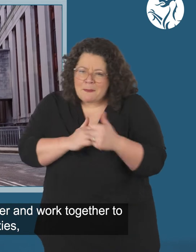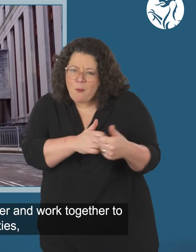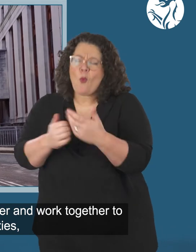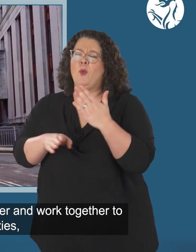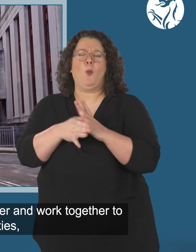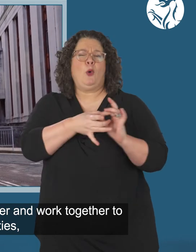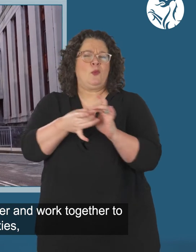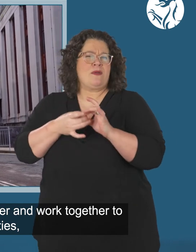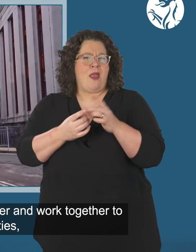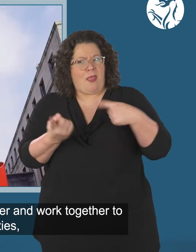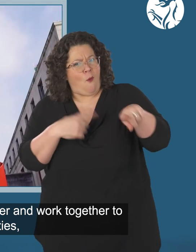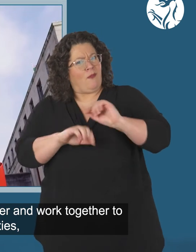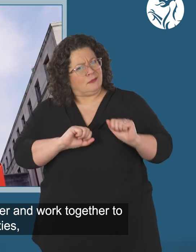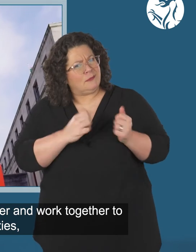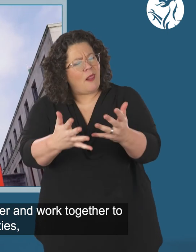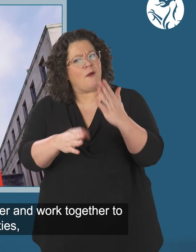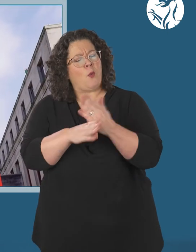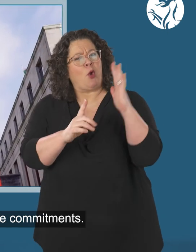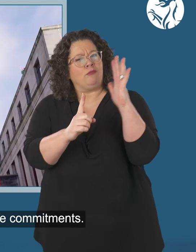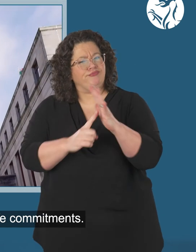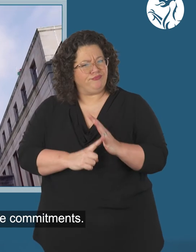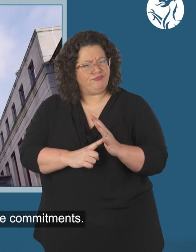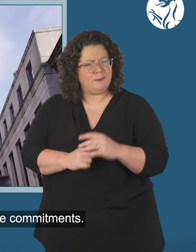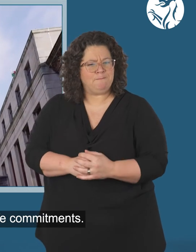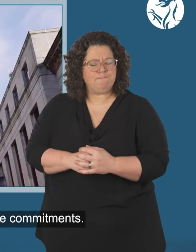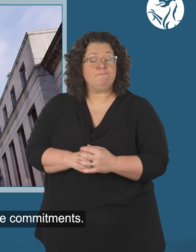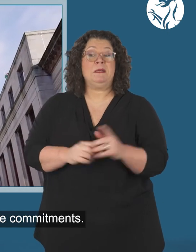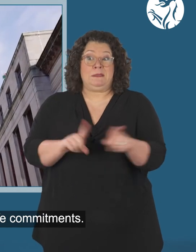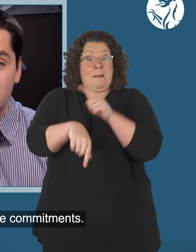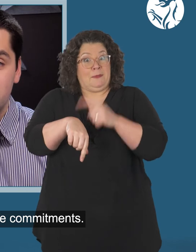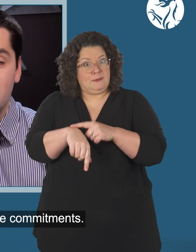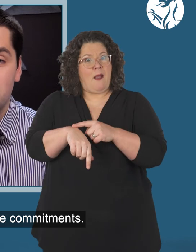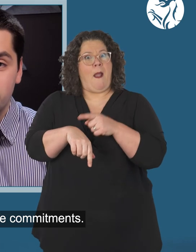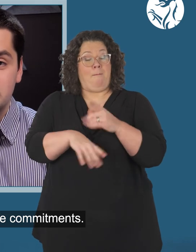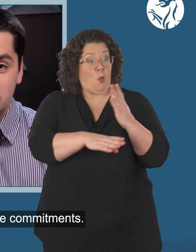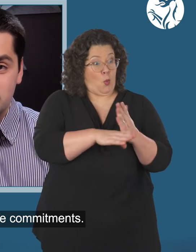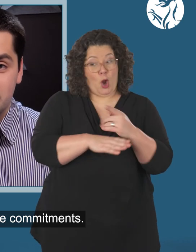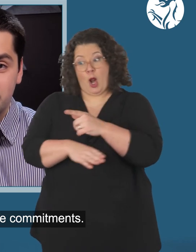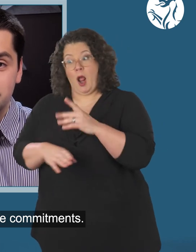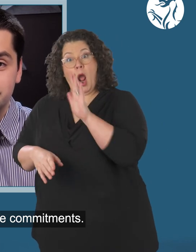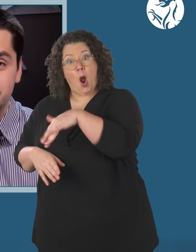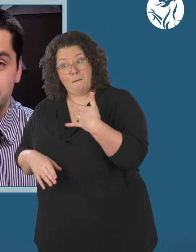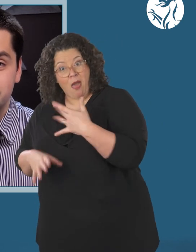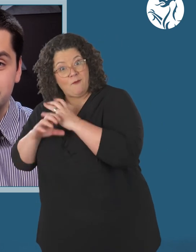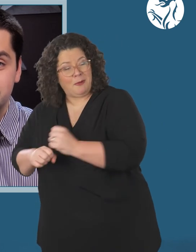a chydweithio i gyflawni ein blaenoriaethau wrth reoli cydbwysedd rhwng gwaith a bywyd cartref.